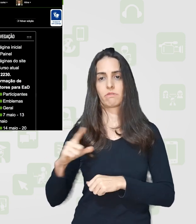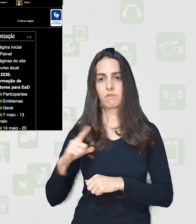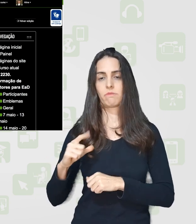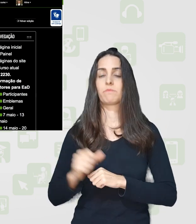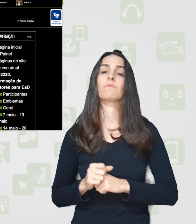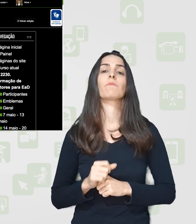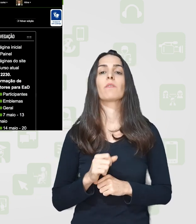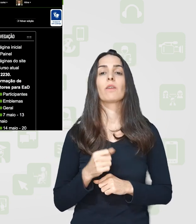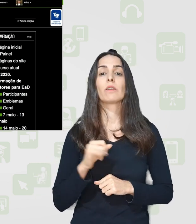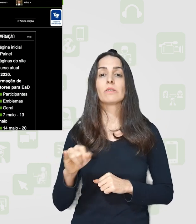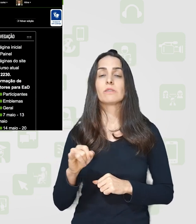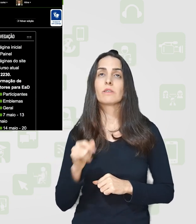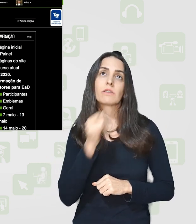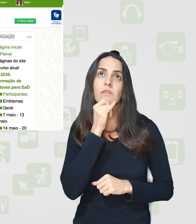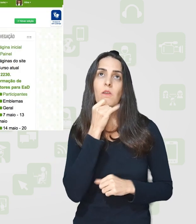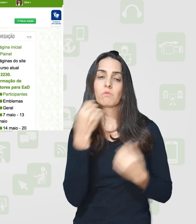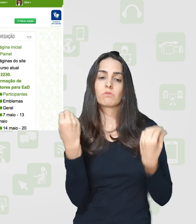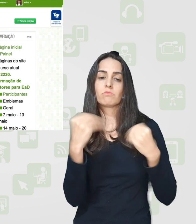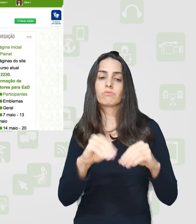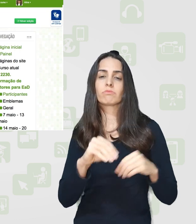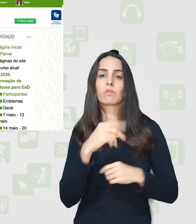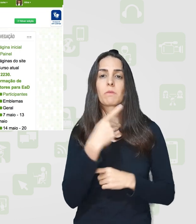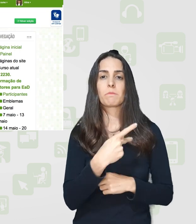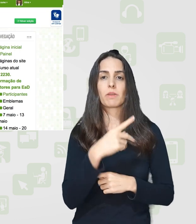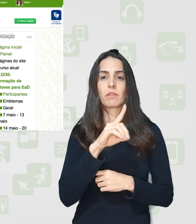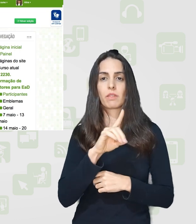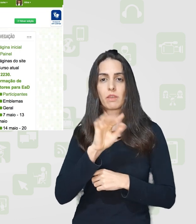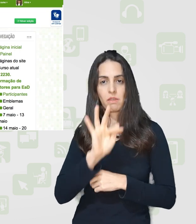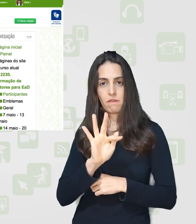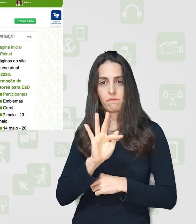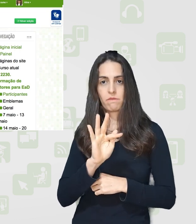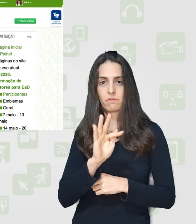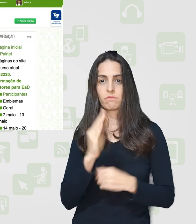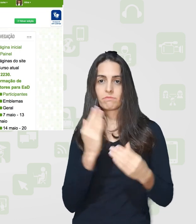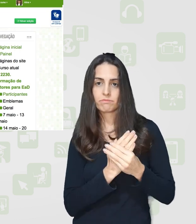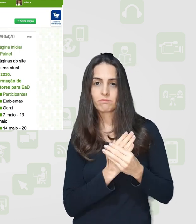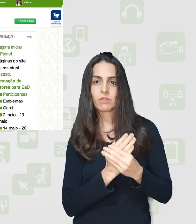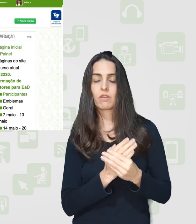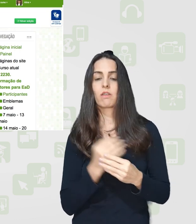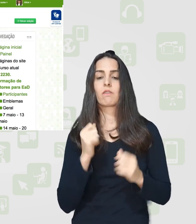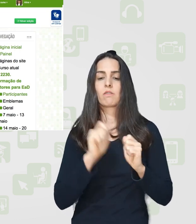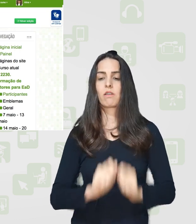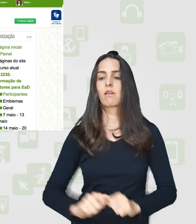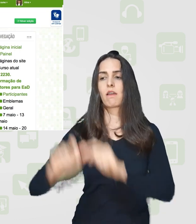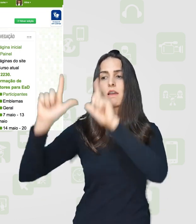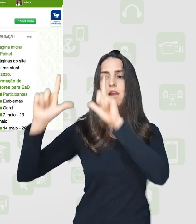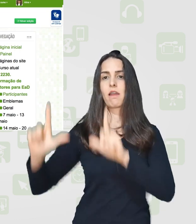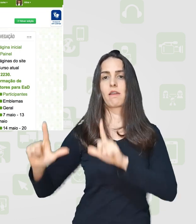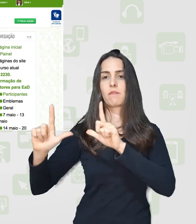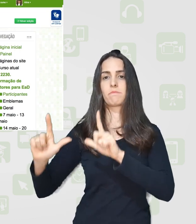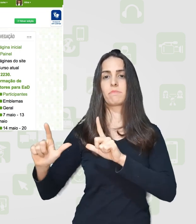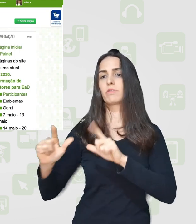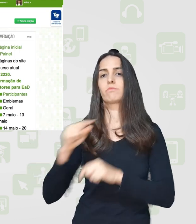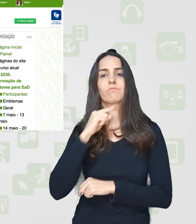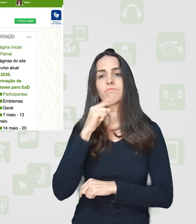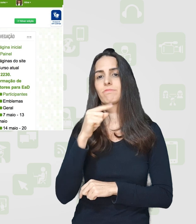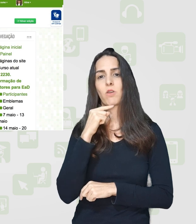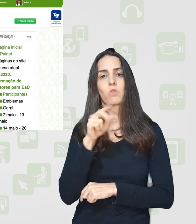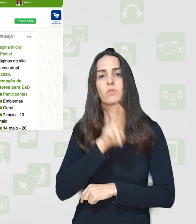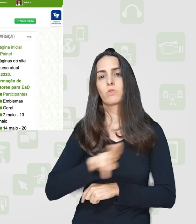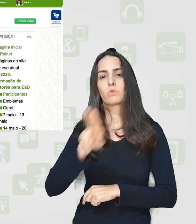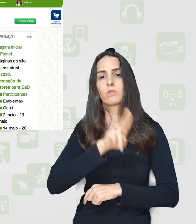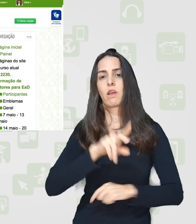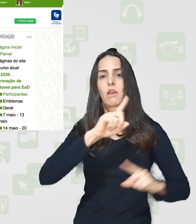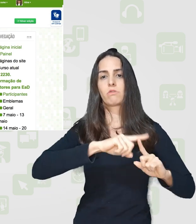recursos externos. porque se eu colocar um arquivo em PDF, por exemplo, ele vai direcionar o aluno para o